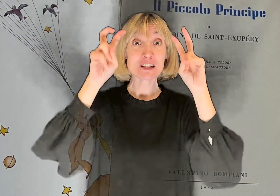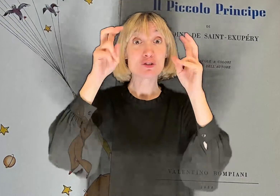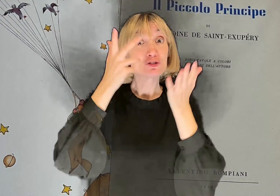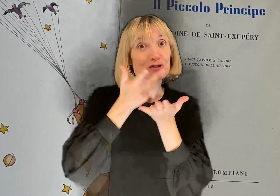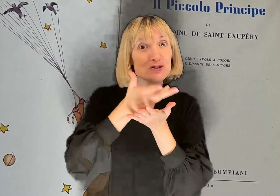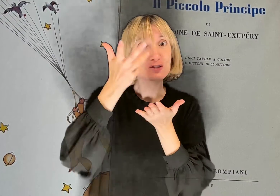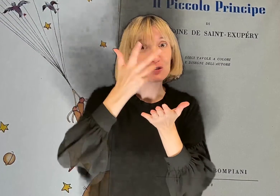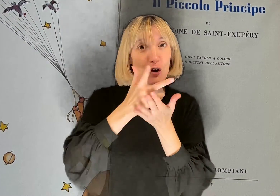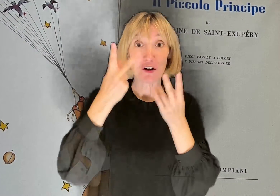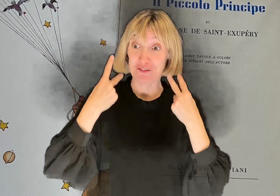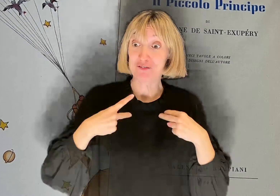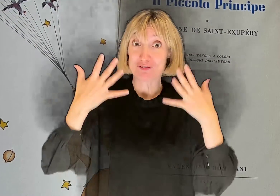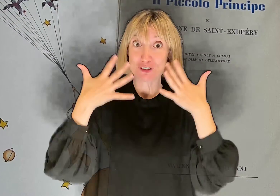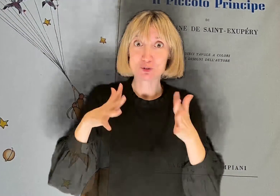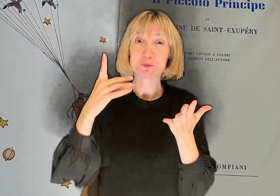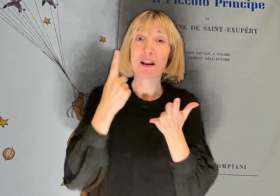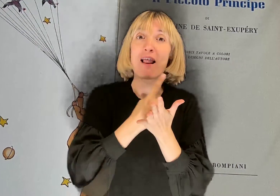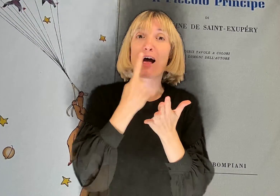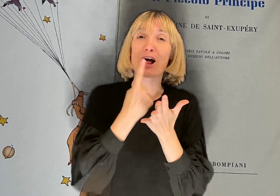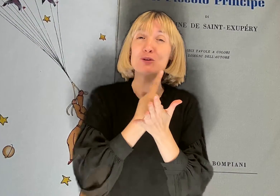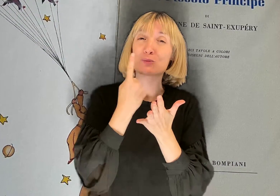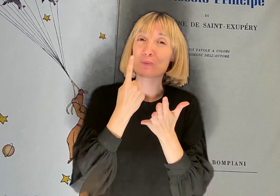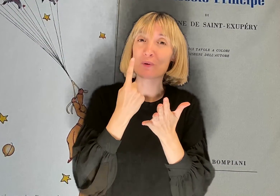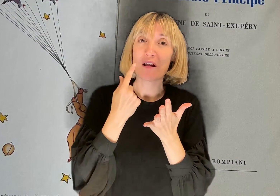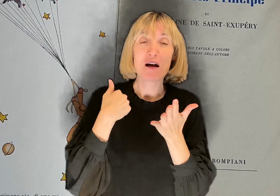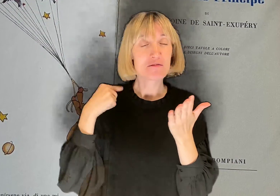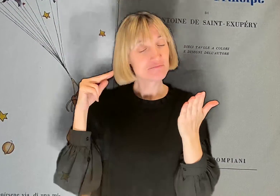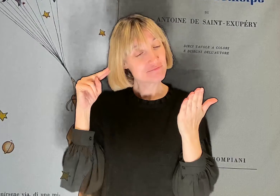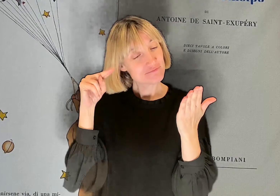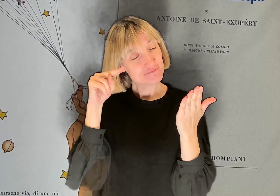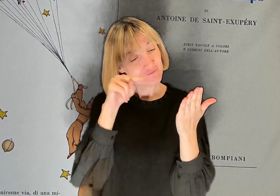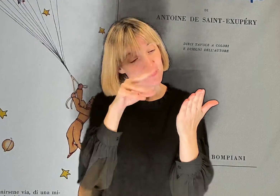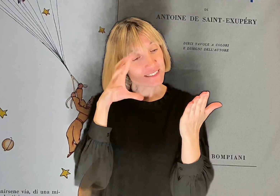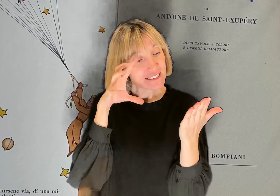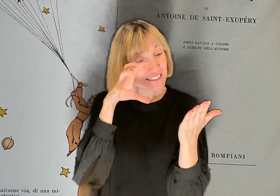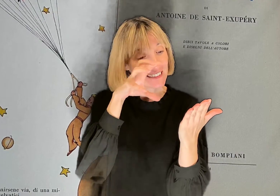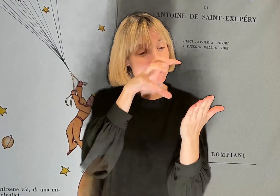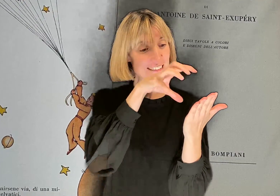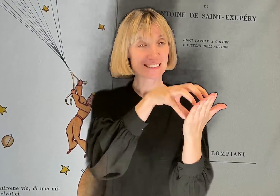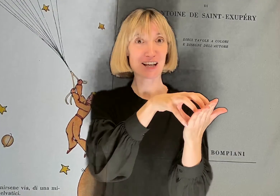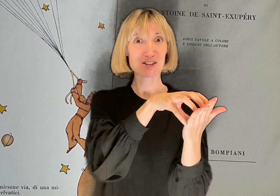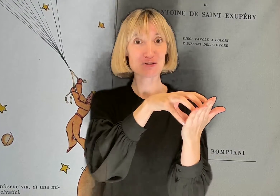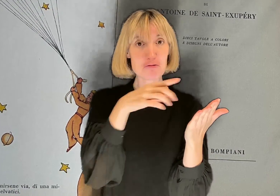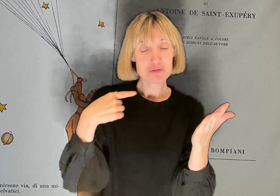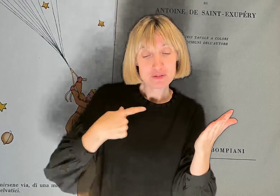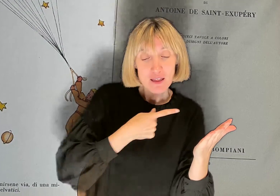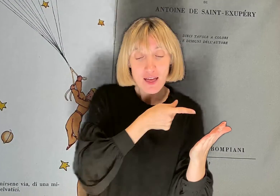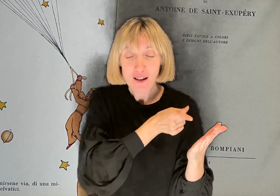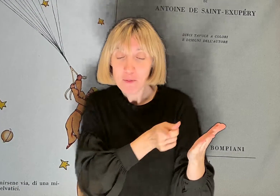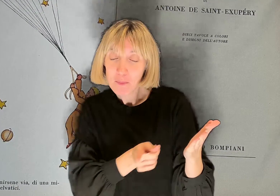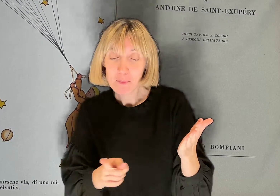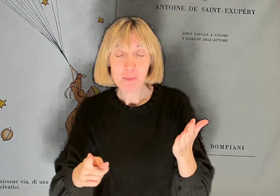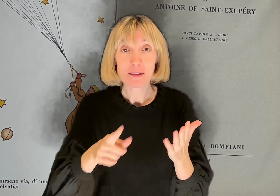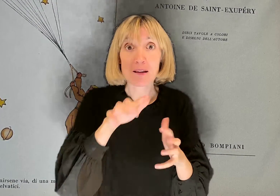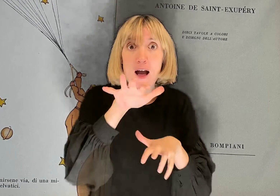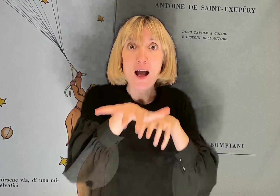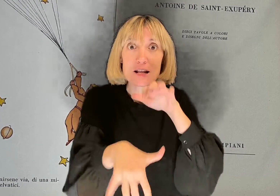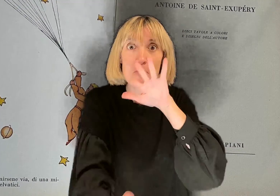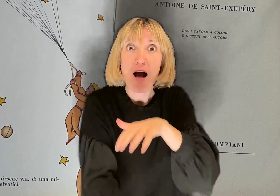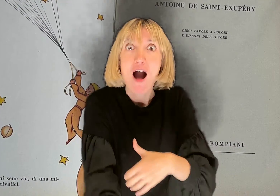vissute della natura, vidi un magnifico disegno. Rappresentava un serpente boa nell'atto di inghiottire un animale.